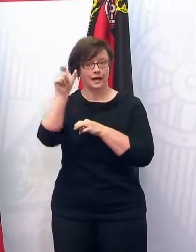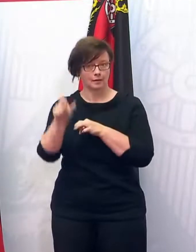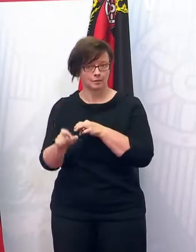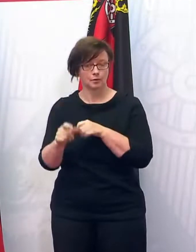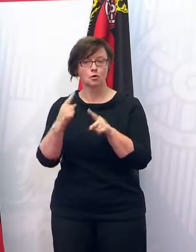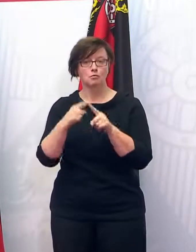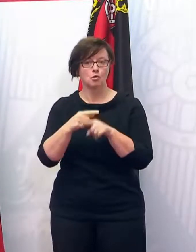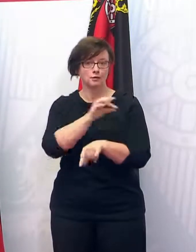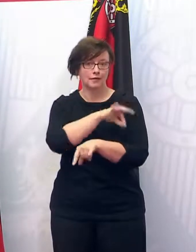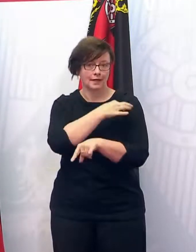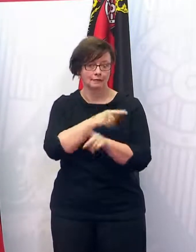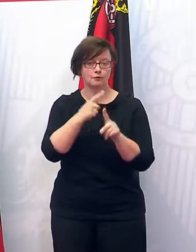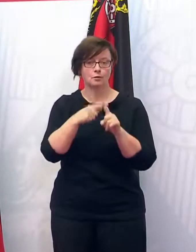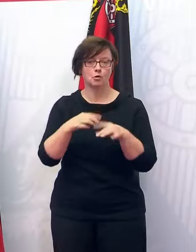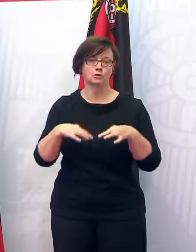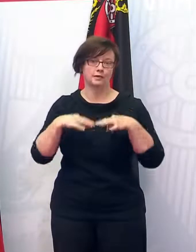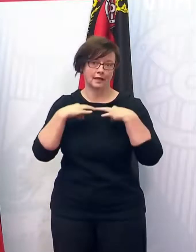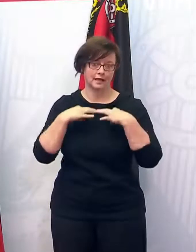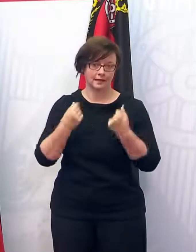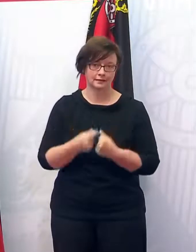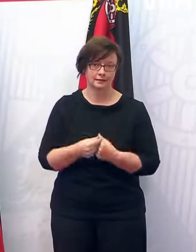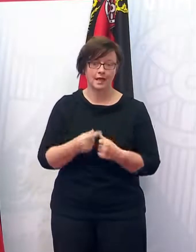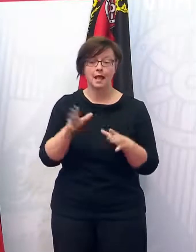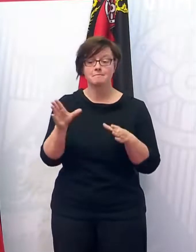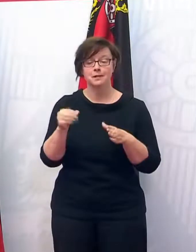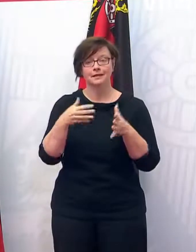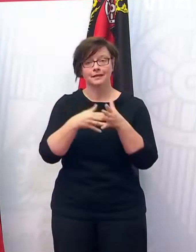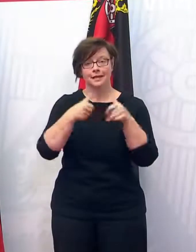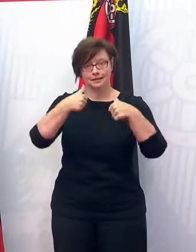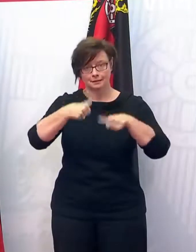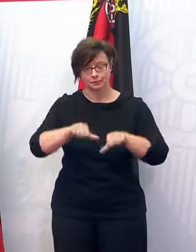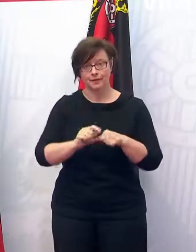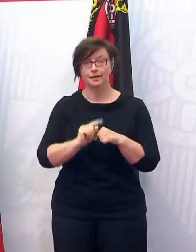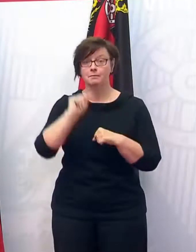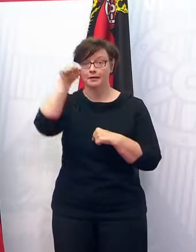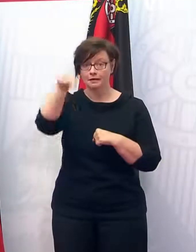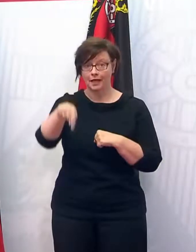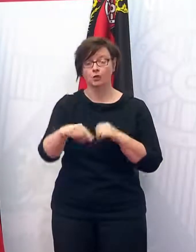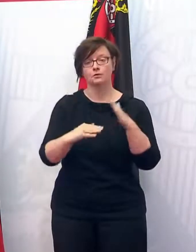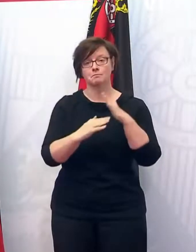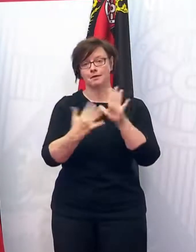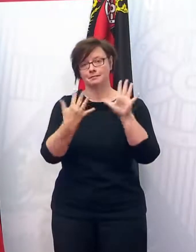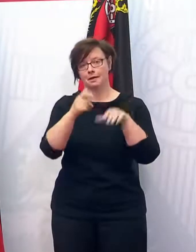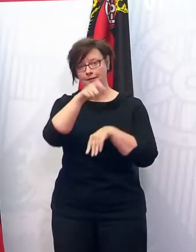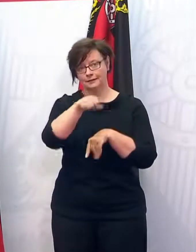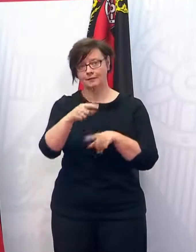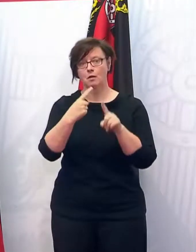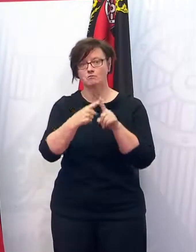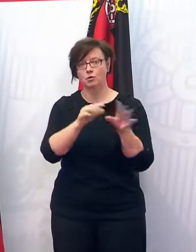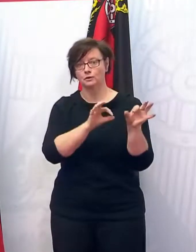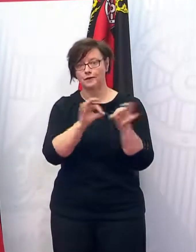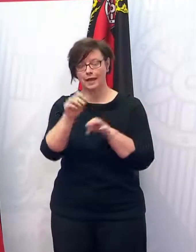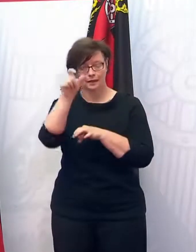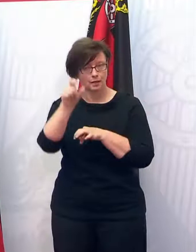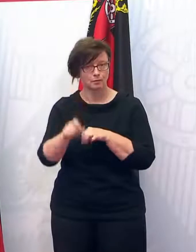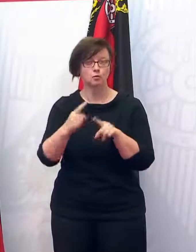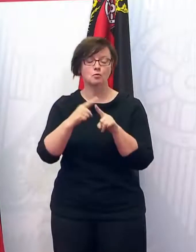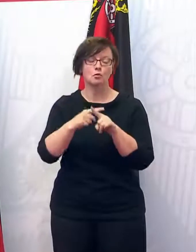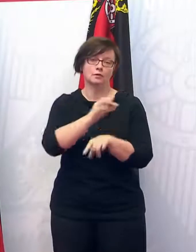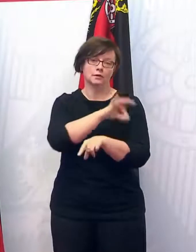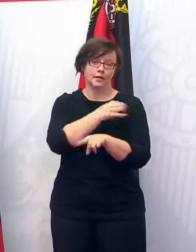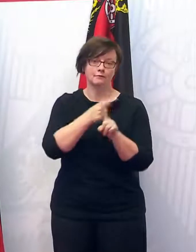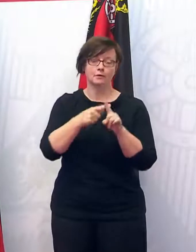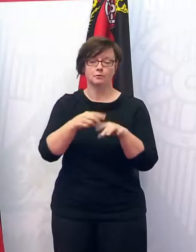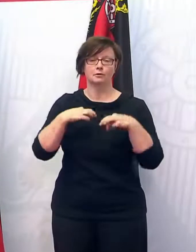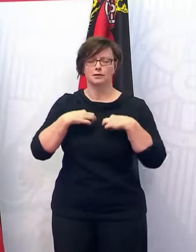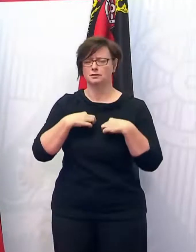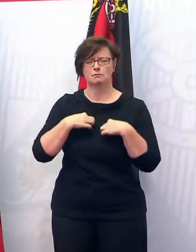plus Geimpfte und Genesene mit Testpflicht. Im Freien mit bis zu zehn Personen plus Anleitungspersonen plus Geimpfte